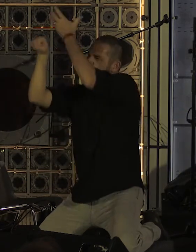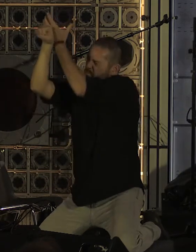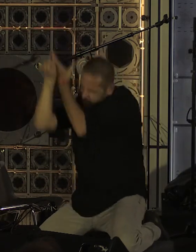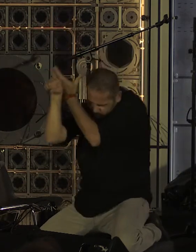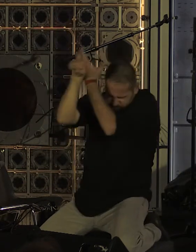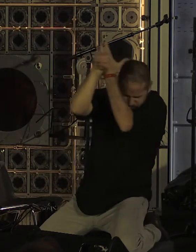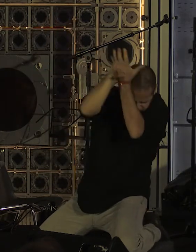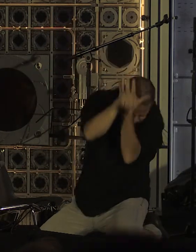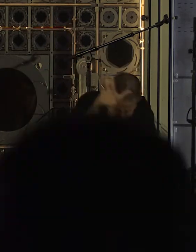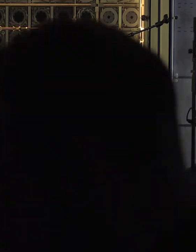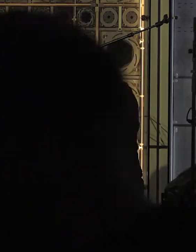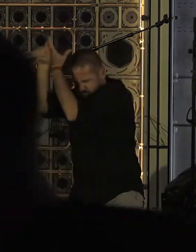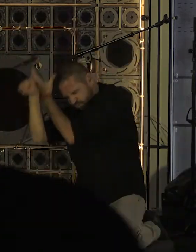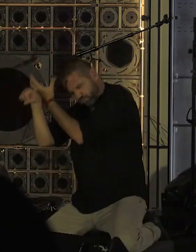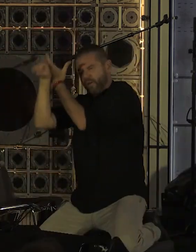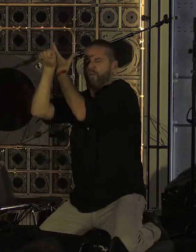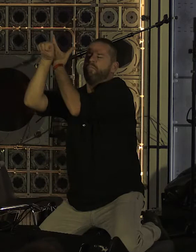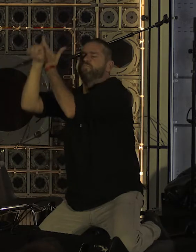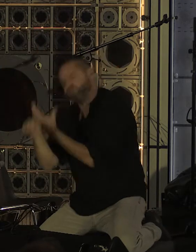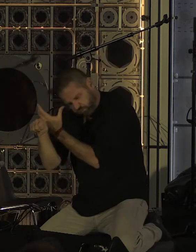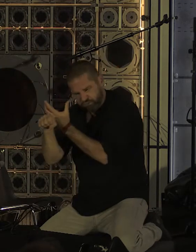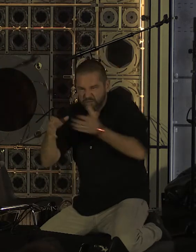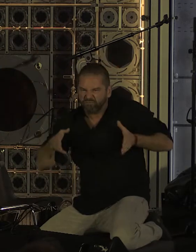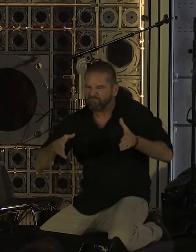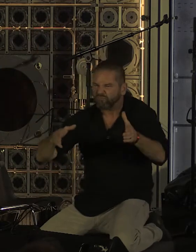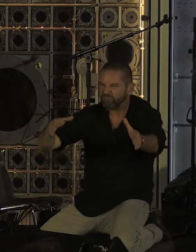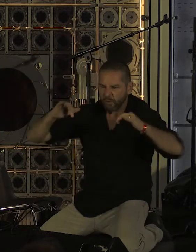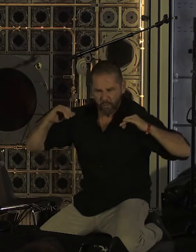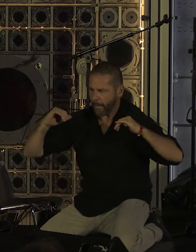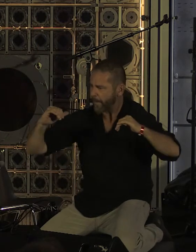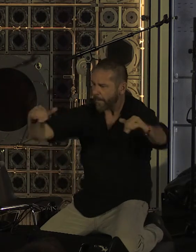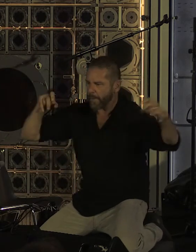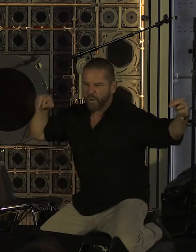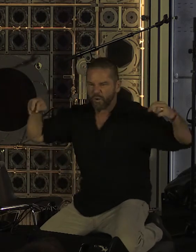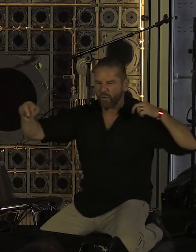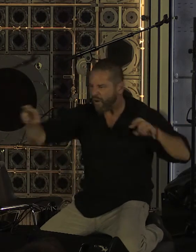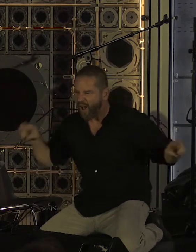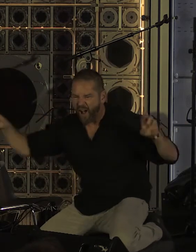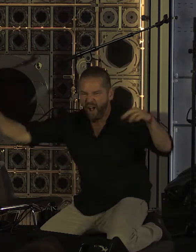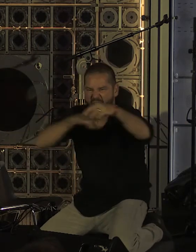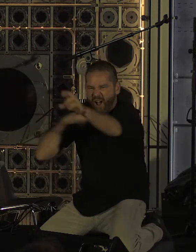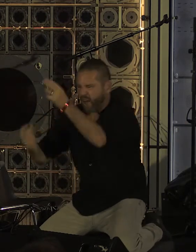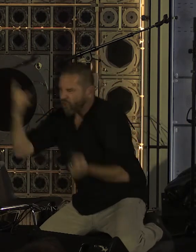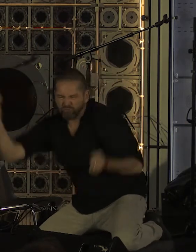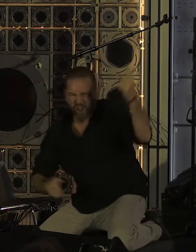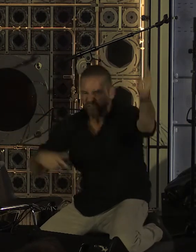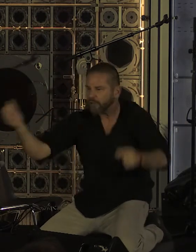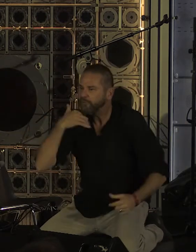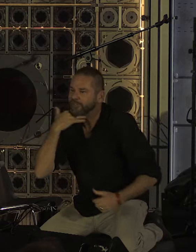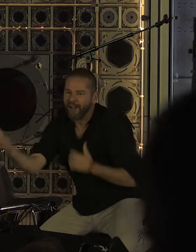sombres des trottoirs Où rats, cancrelats, farfus dans les déchets Ils chantent Dans le sommet de